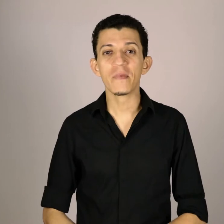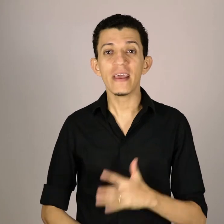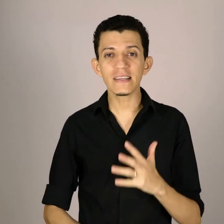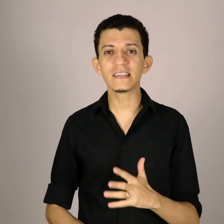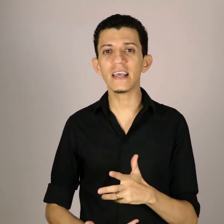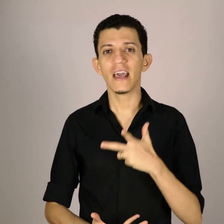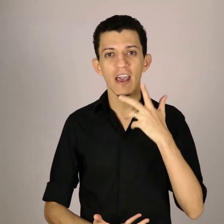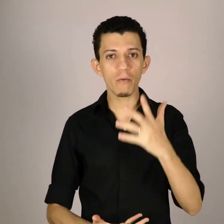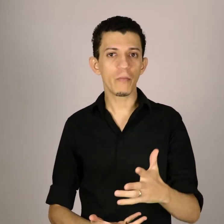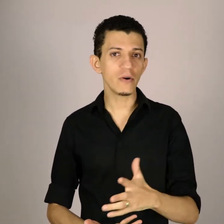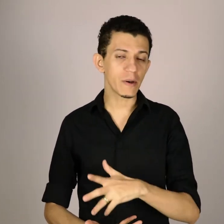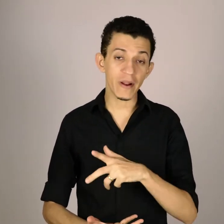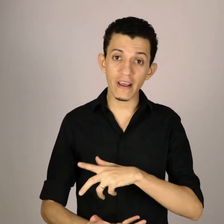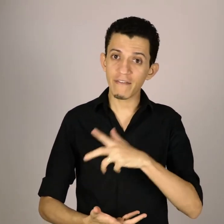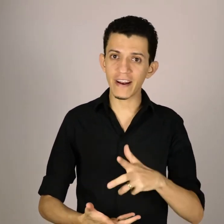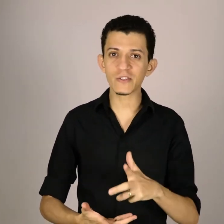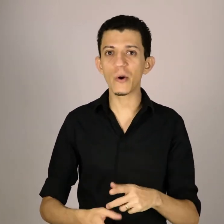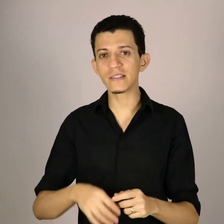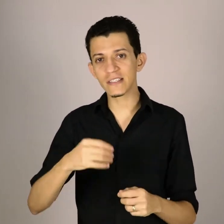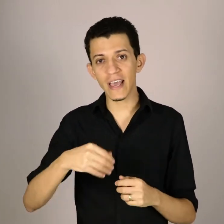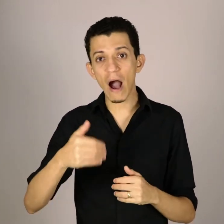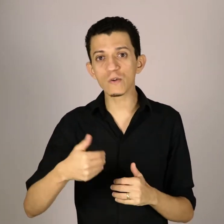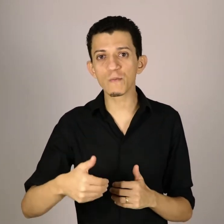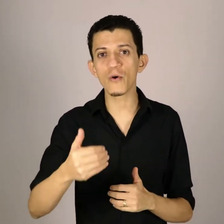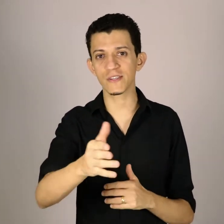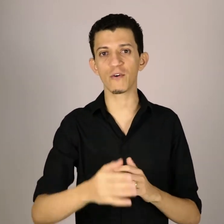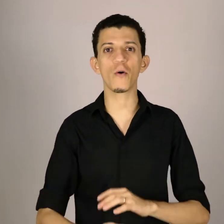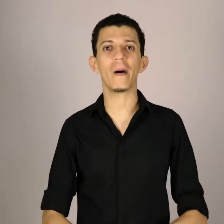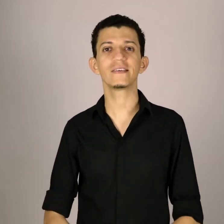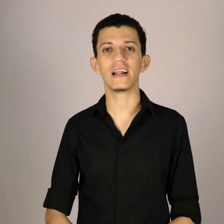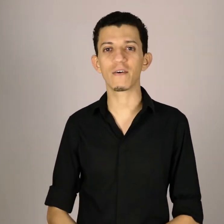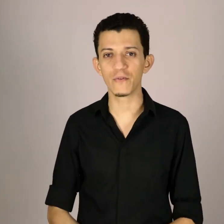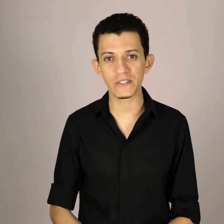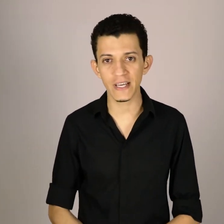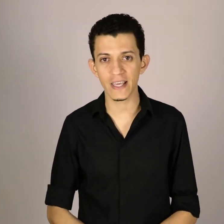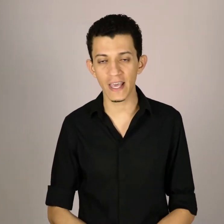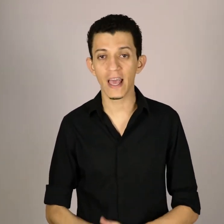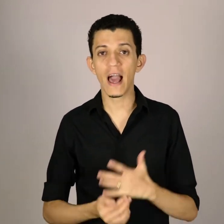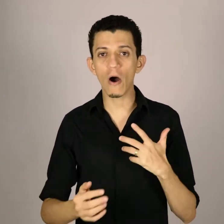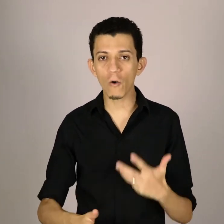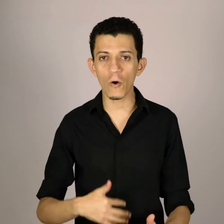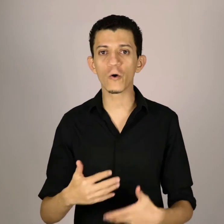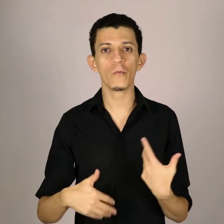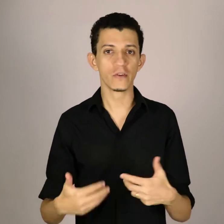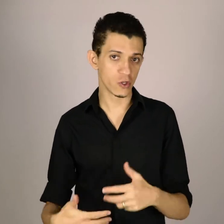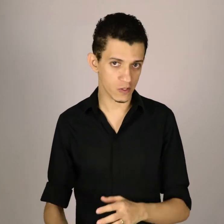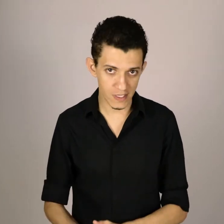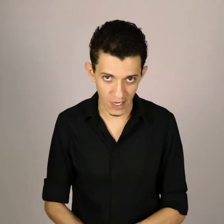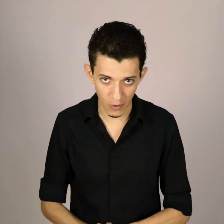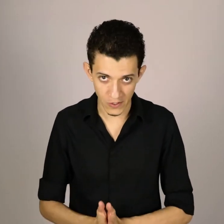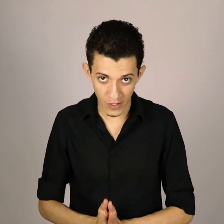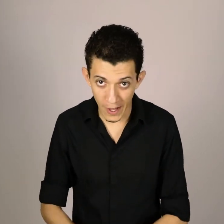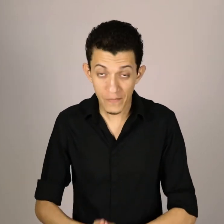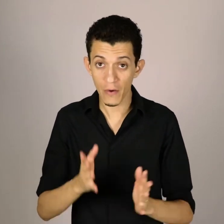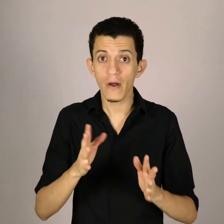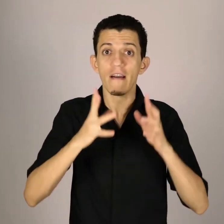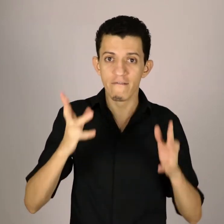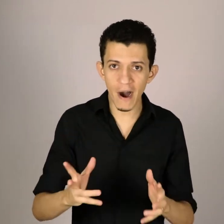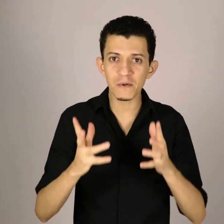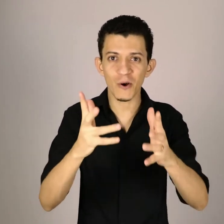E assim, eu pude aprender várias coisas que, aos poucos, eu vou compartilhar com você aqui ao longo de nossas aulas, ok? Então, vamos ao